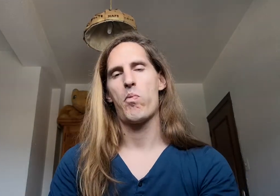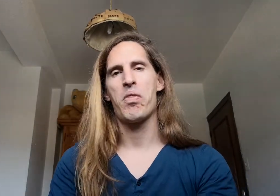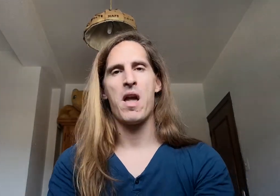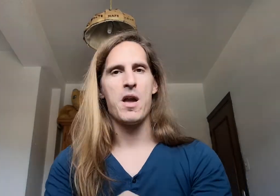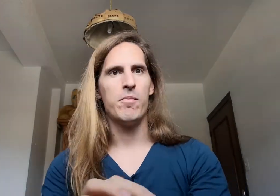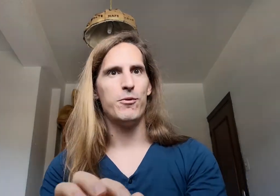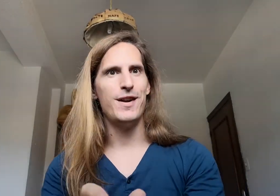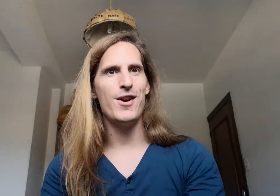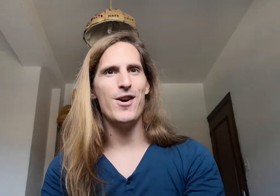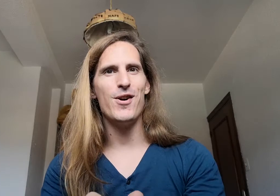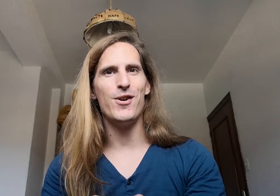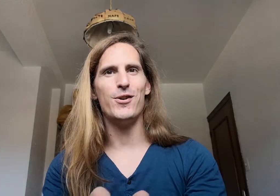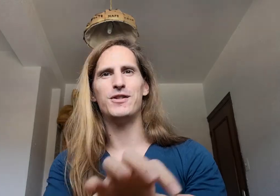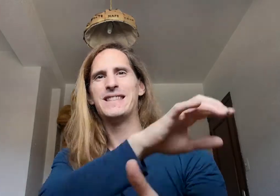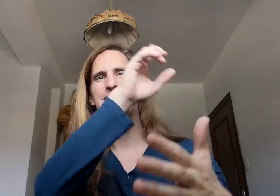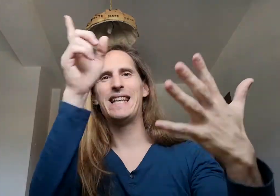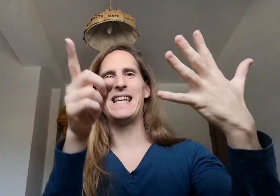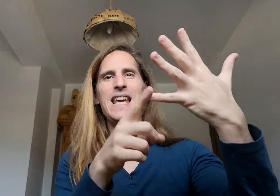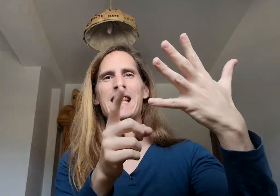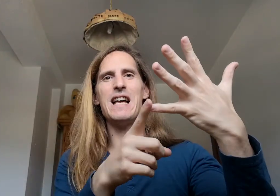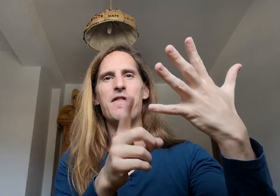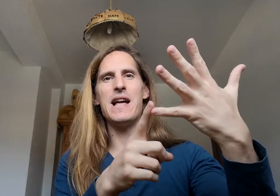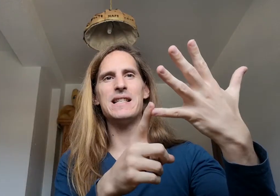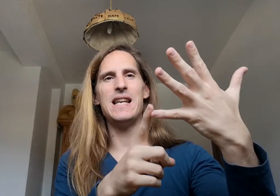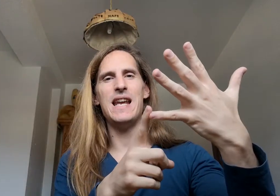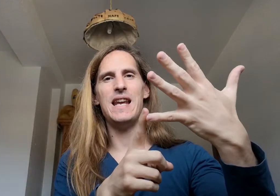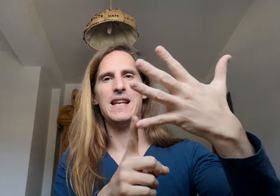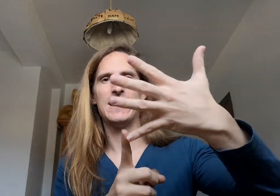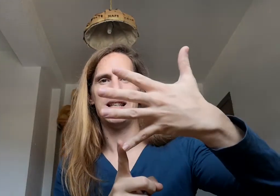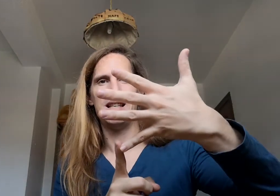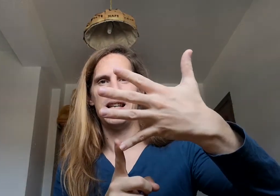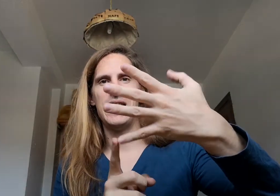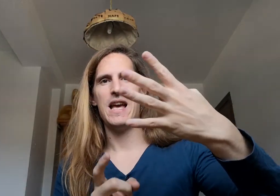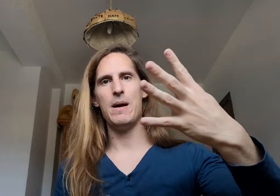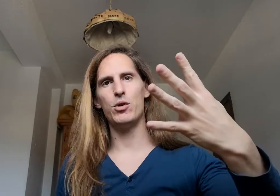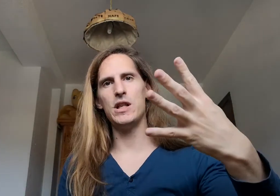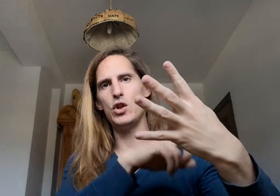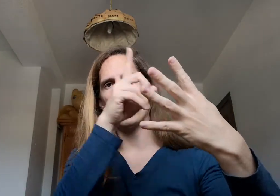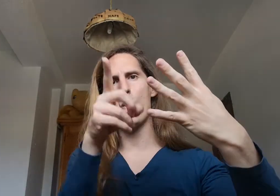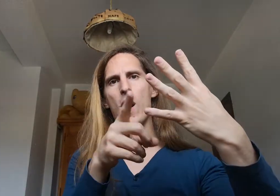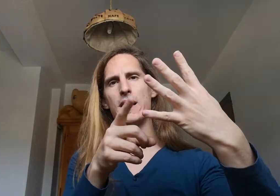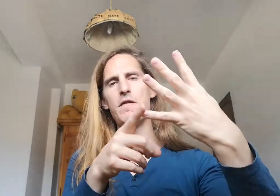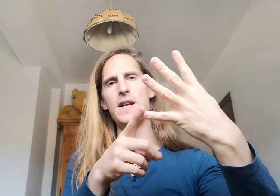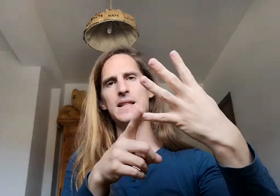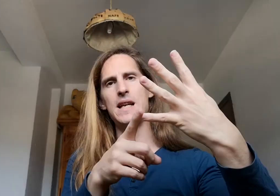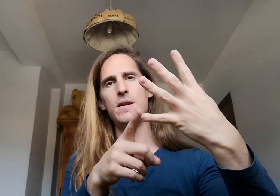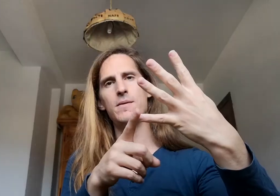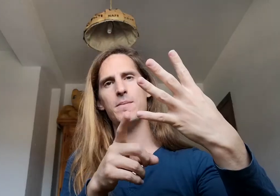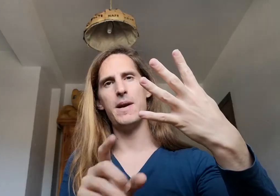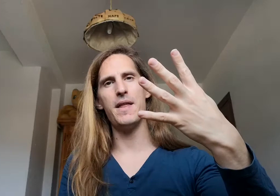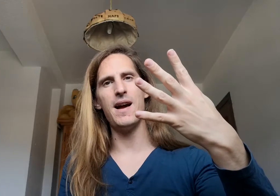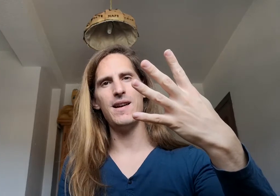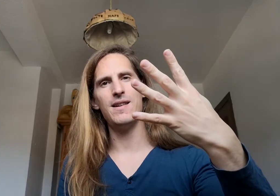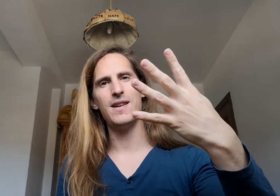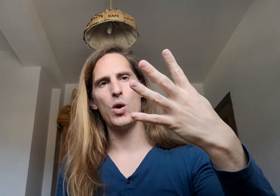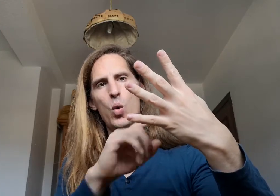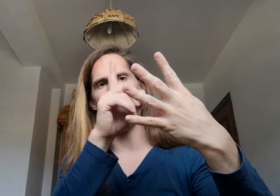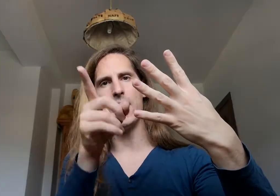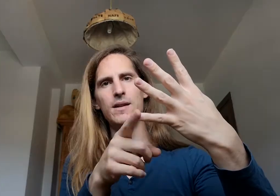Bueno Quinta frase Hemos hecho cuarta frase ¿Verdad? Cuarta